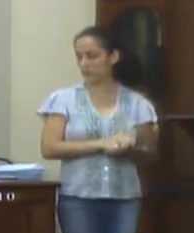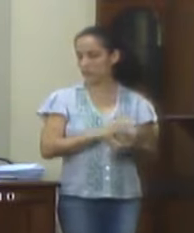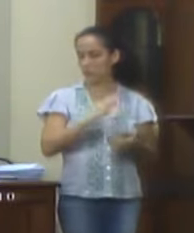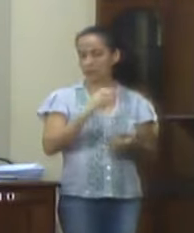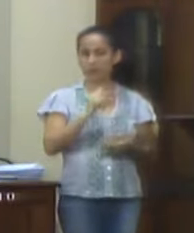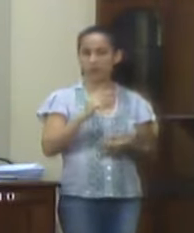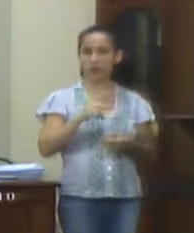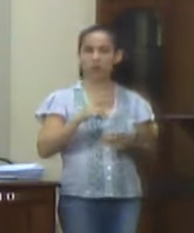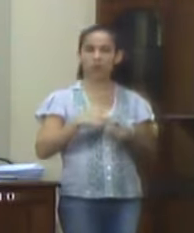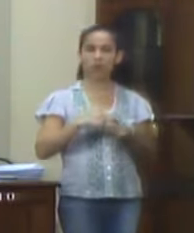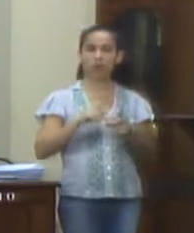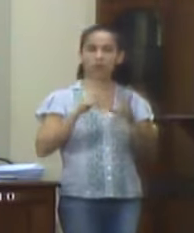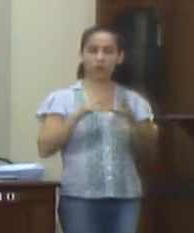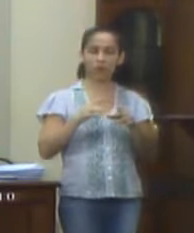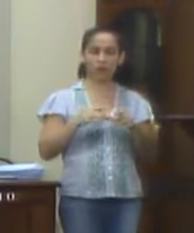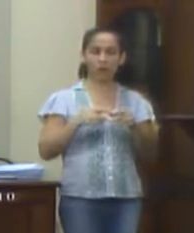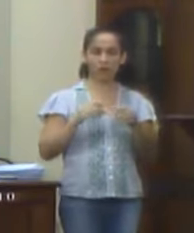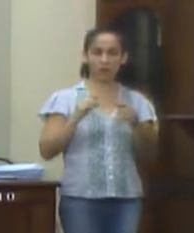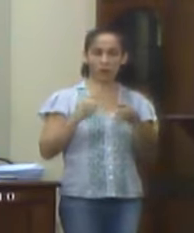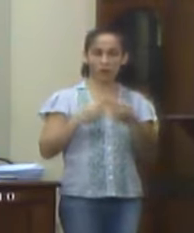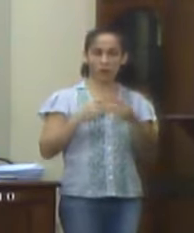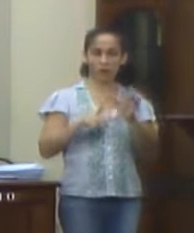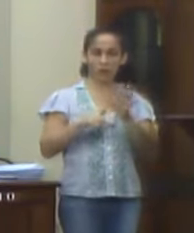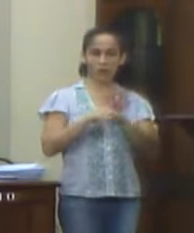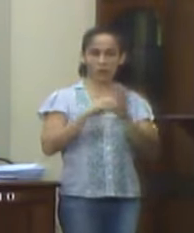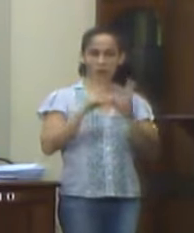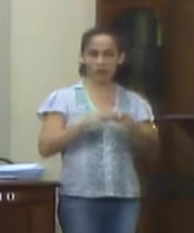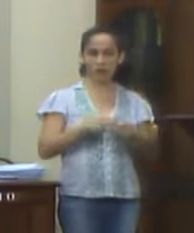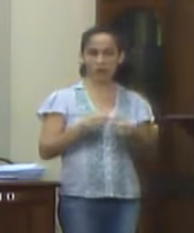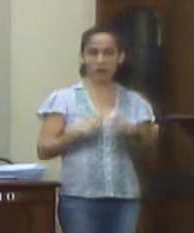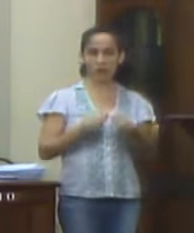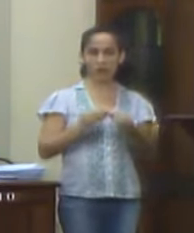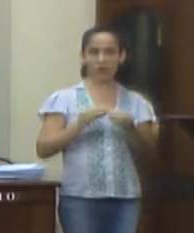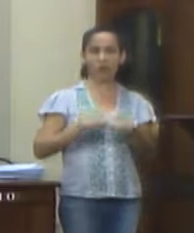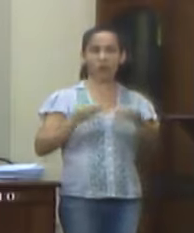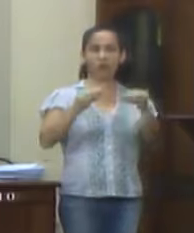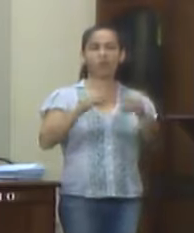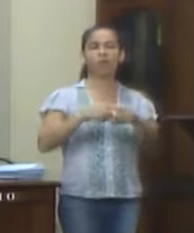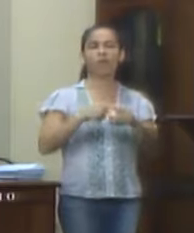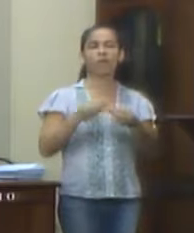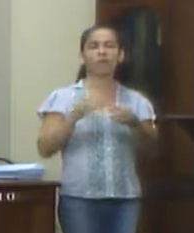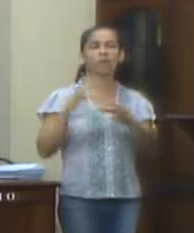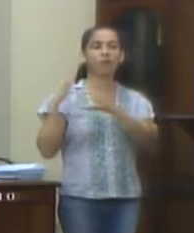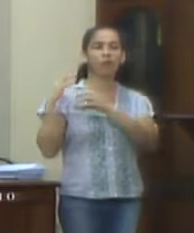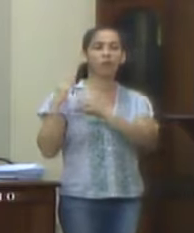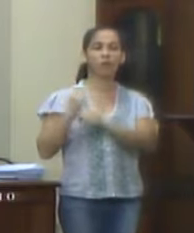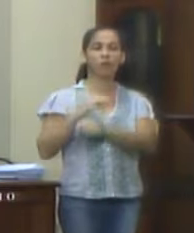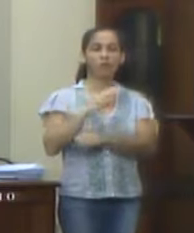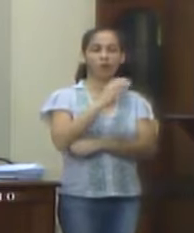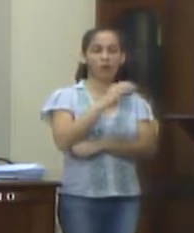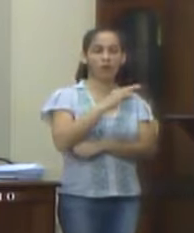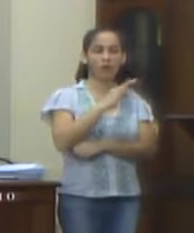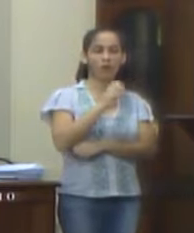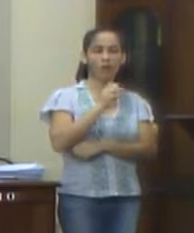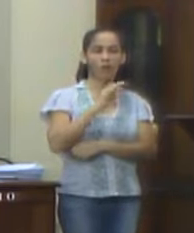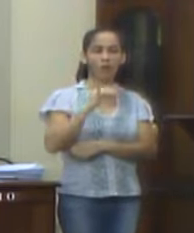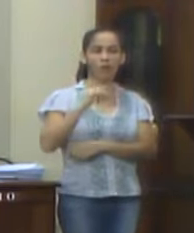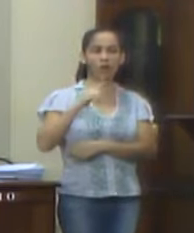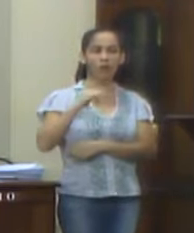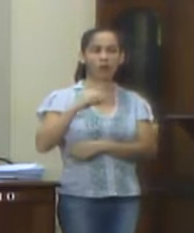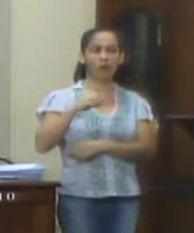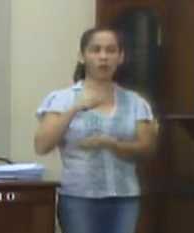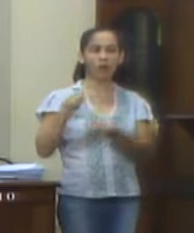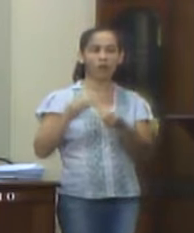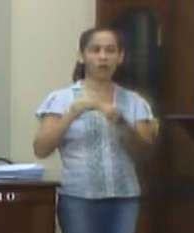porém, por este mesmo princípio, que foi adotado de forma integral, com a adoção da nova computabilidade pública, as receitas e despesas